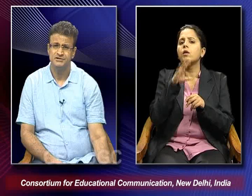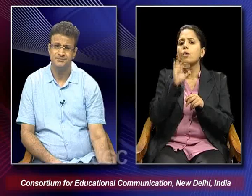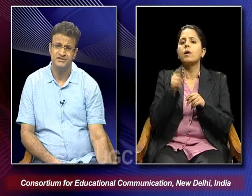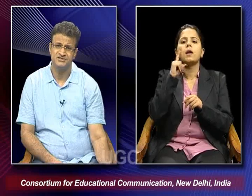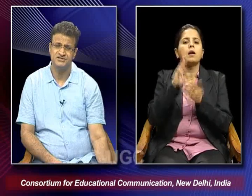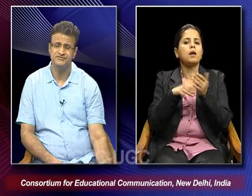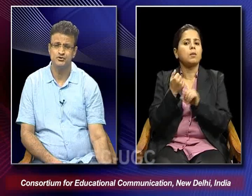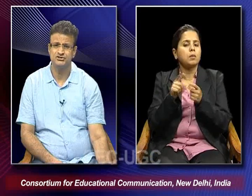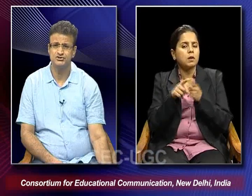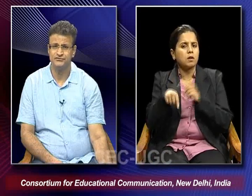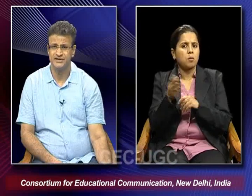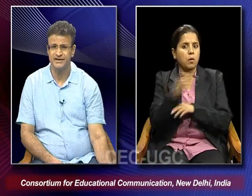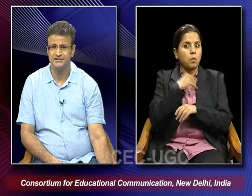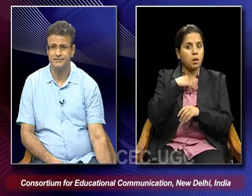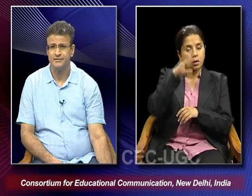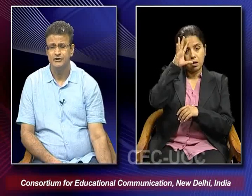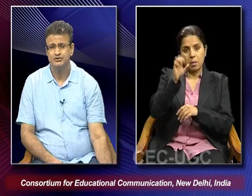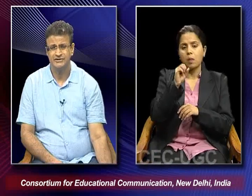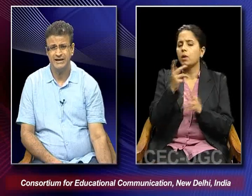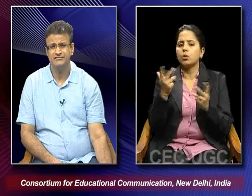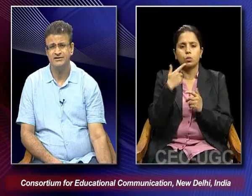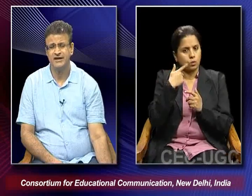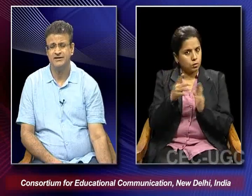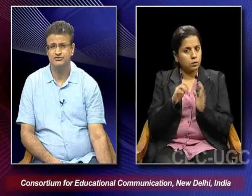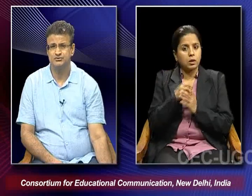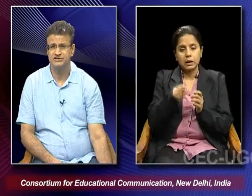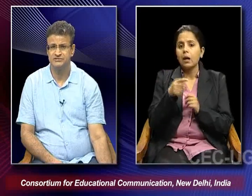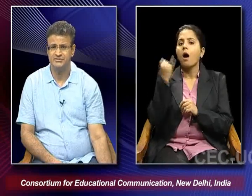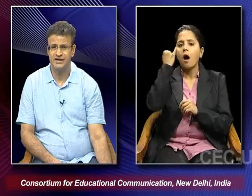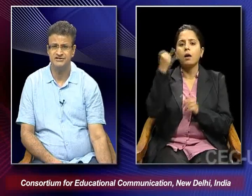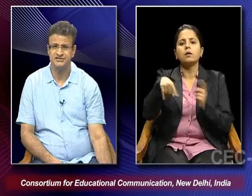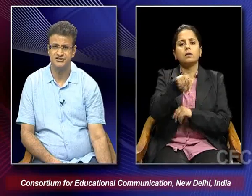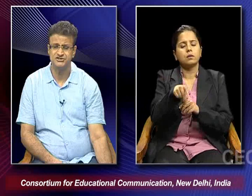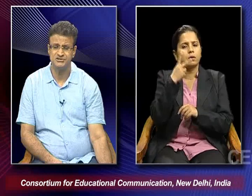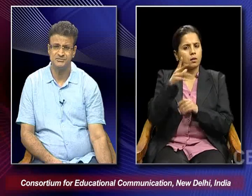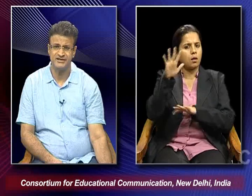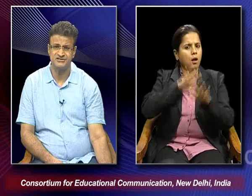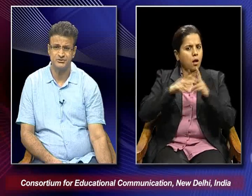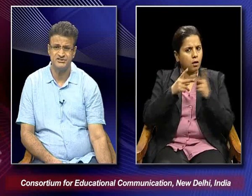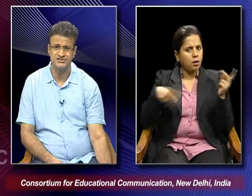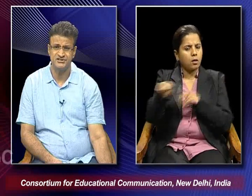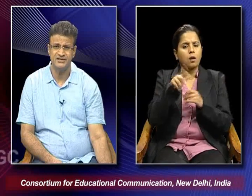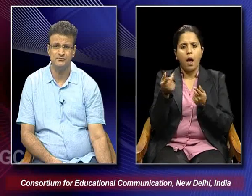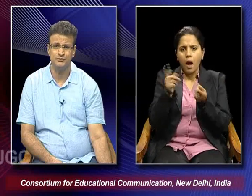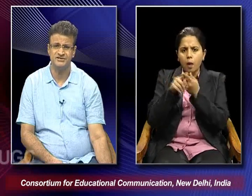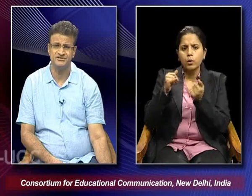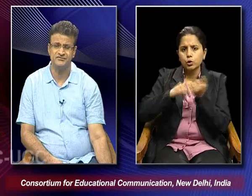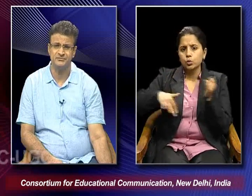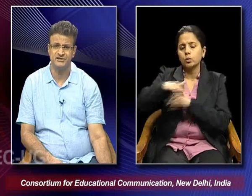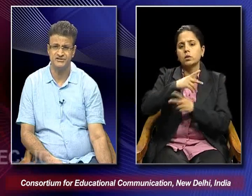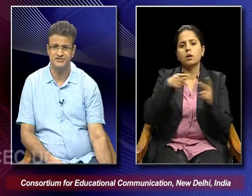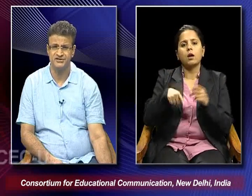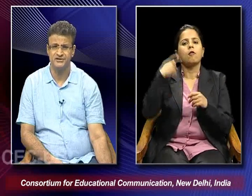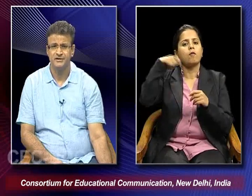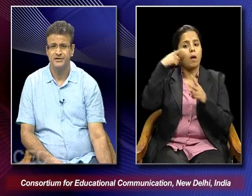the preconceived notions of the character. So in that way the idea was to de-dramatize essential dramatic situations and the moments in the